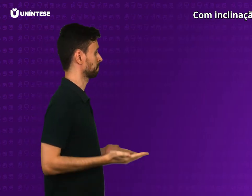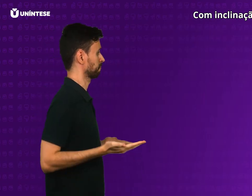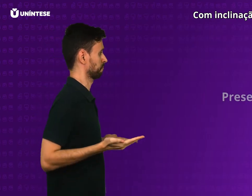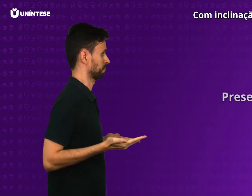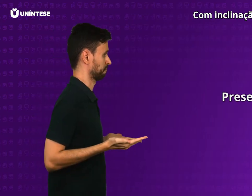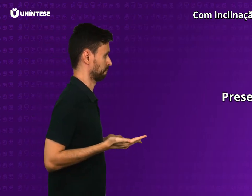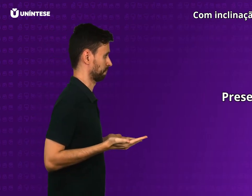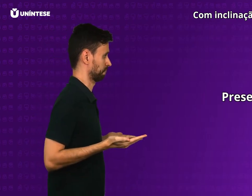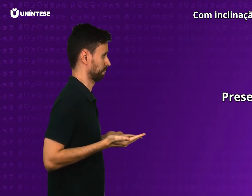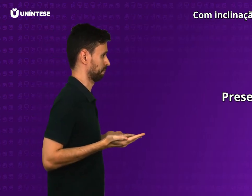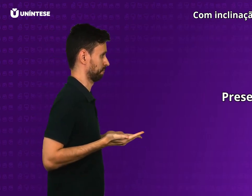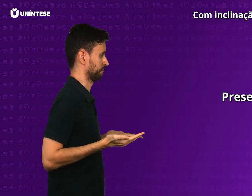Presente.